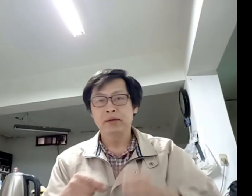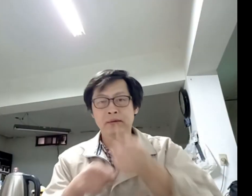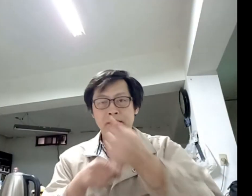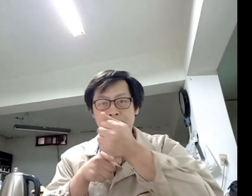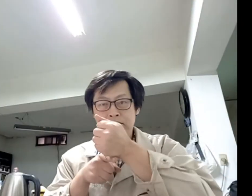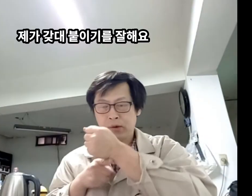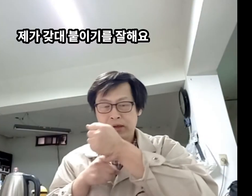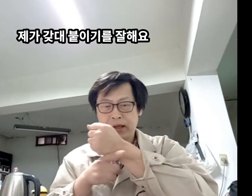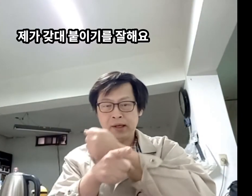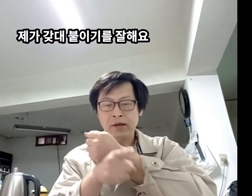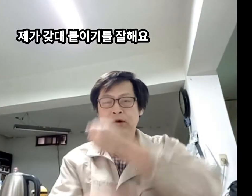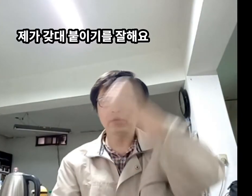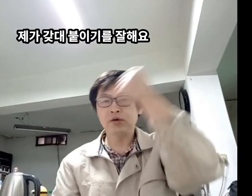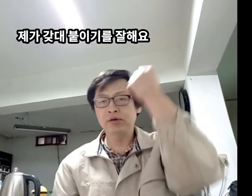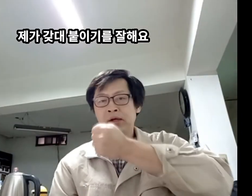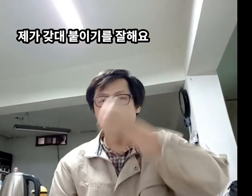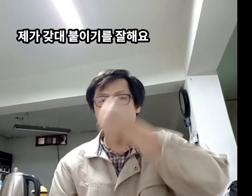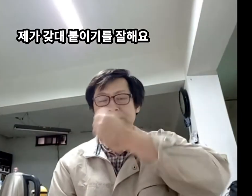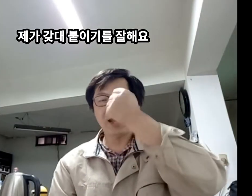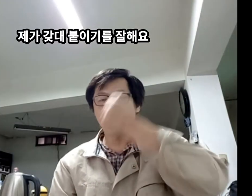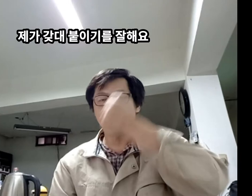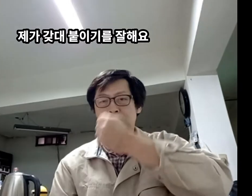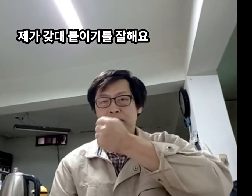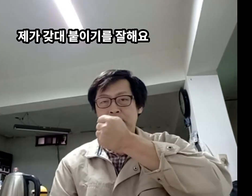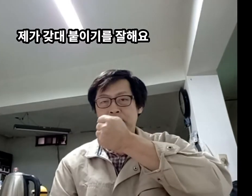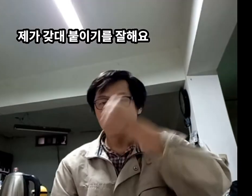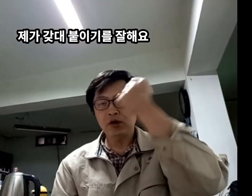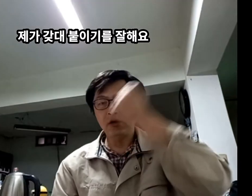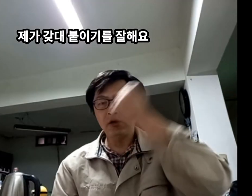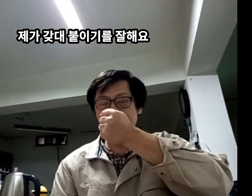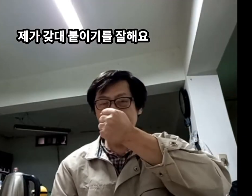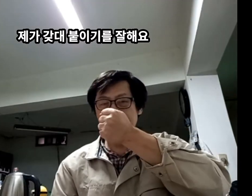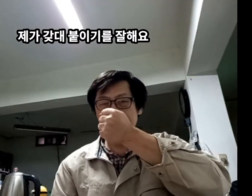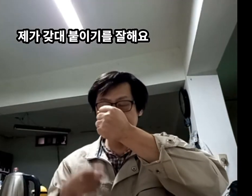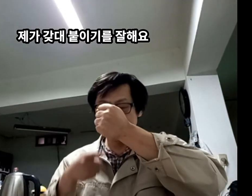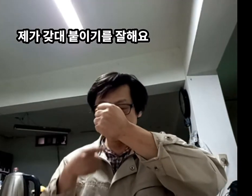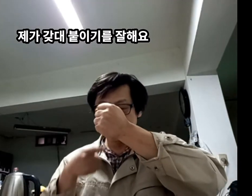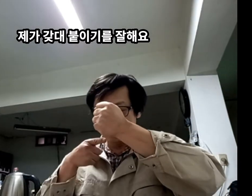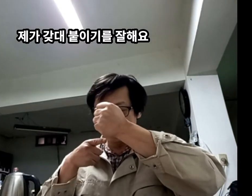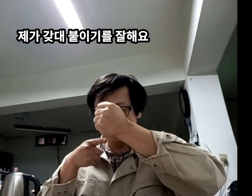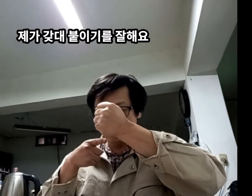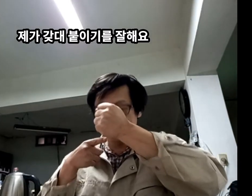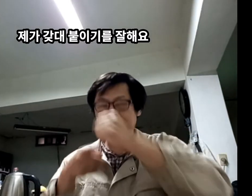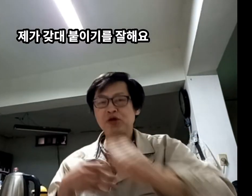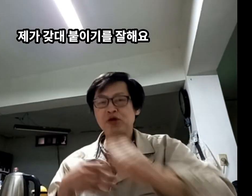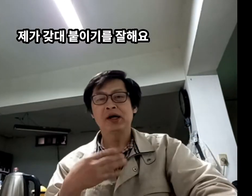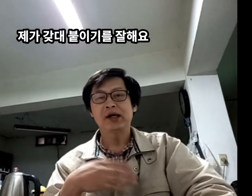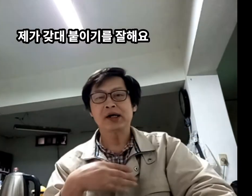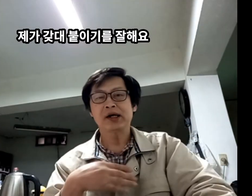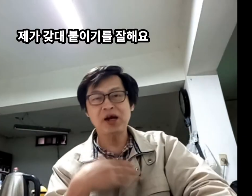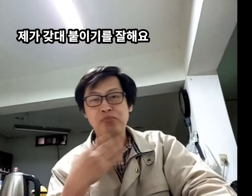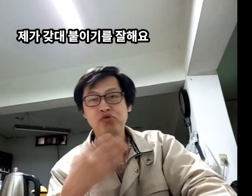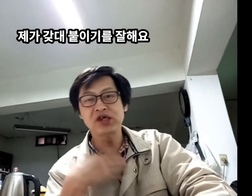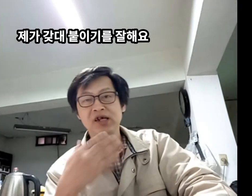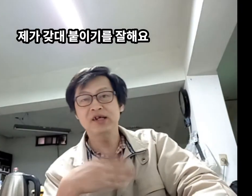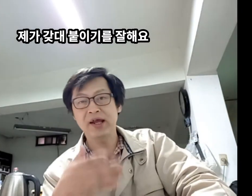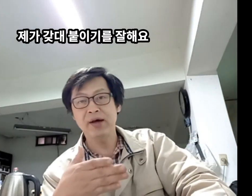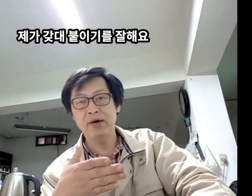이렇게 사물 현상에 제가 좀 갖다 붙이기를 잘해요